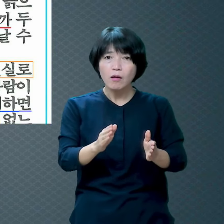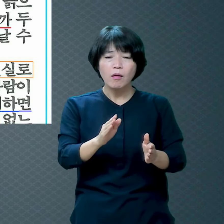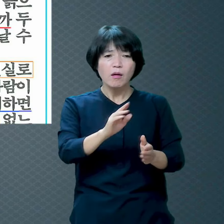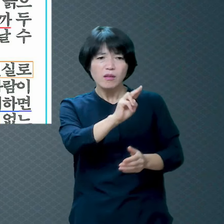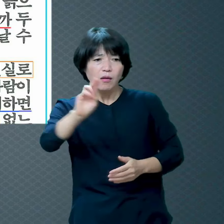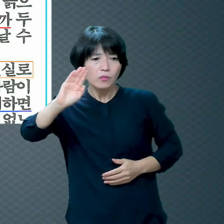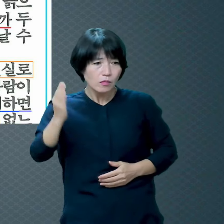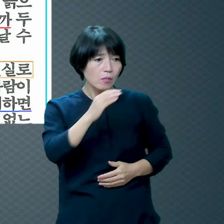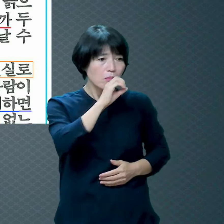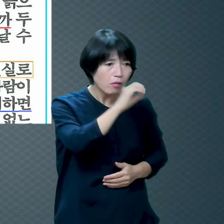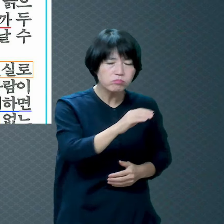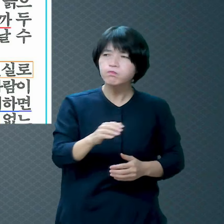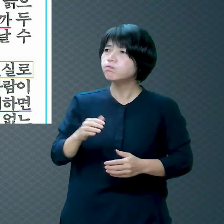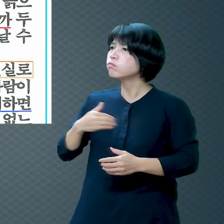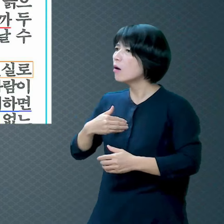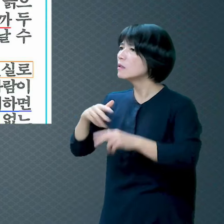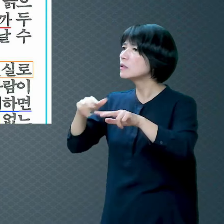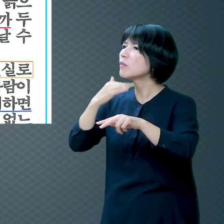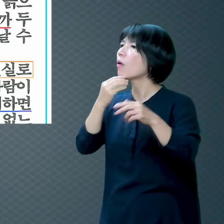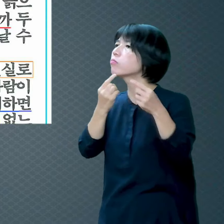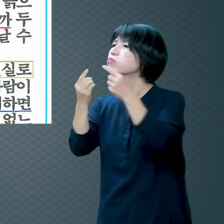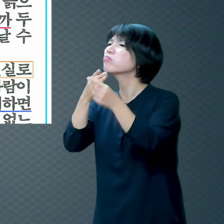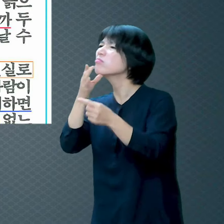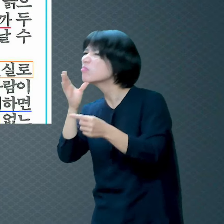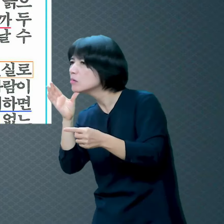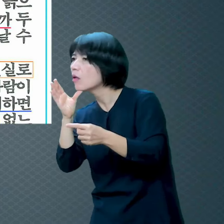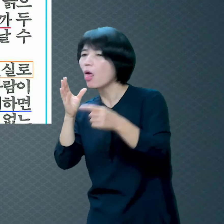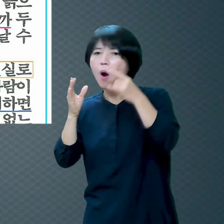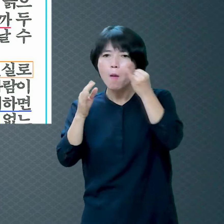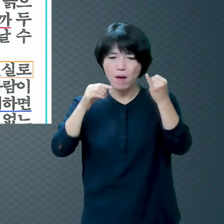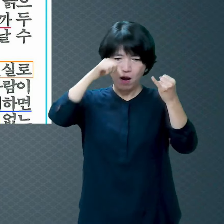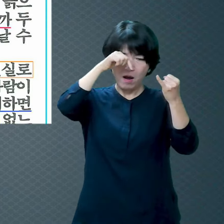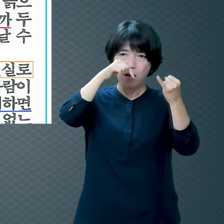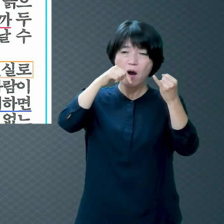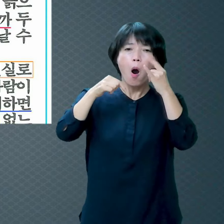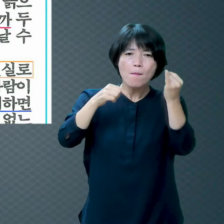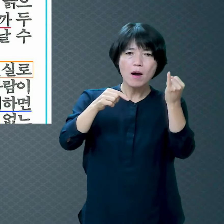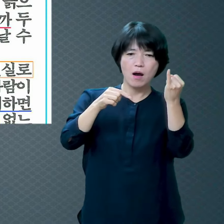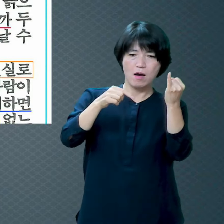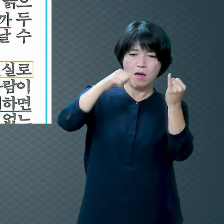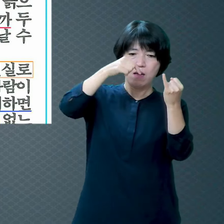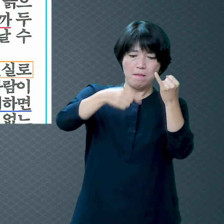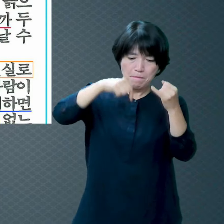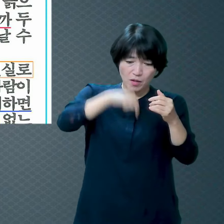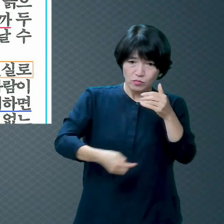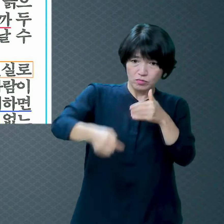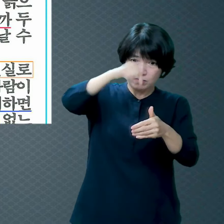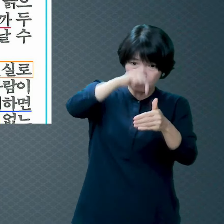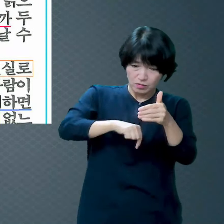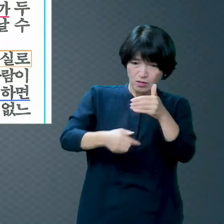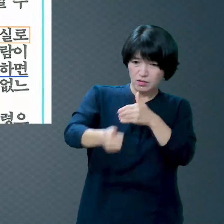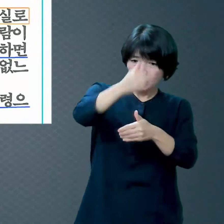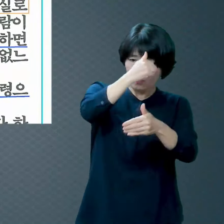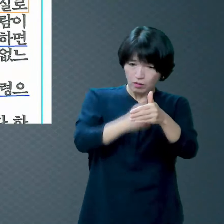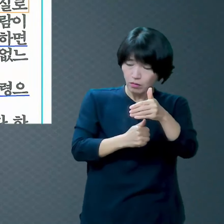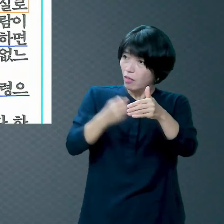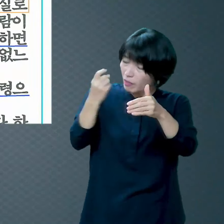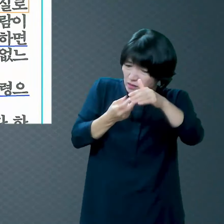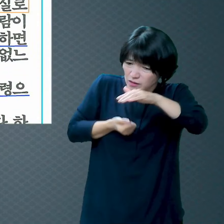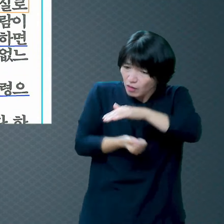늙었는데 엄마 뱃속에 다시 들어갔다 나와야 됩니까 라고 묻고 있는 거예요 그러니까